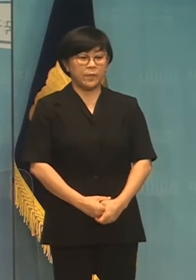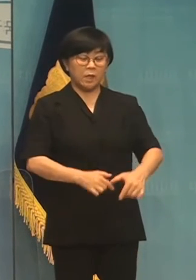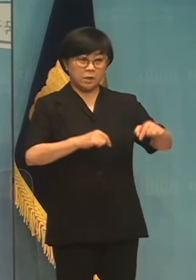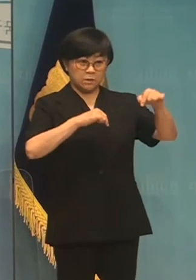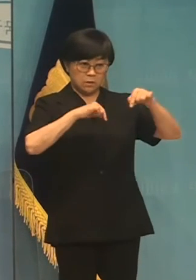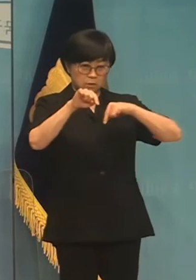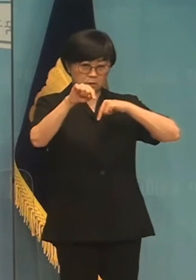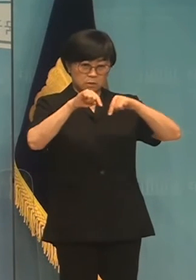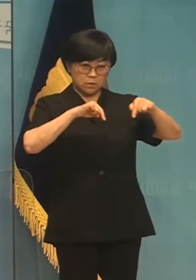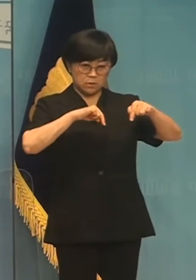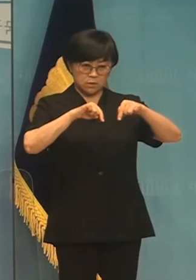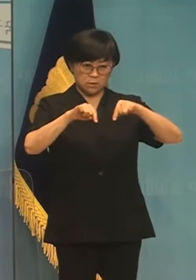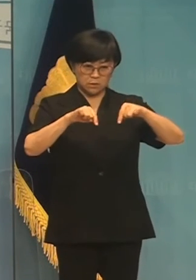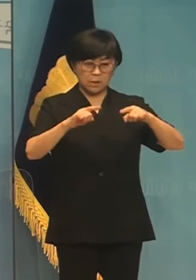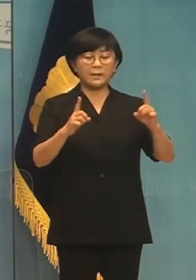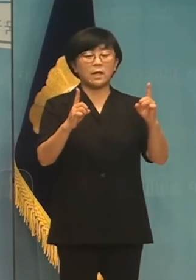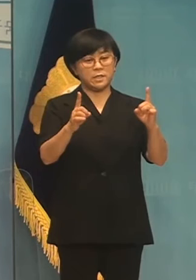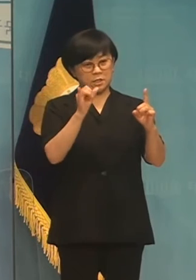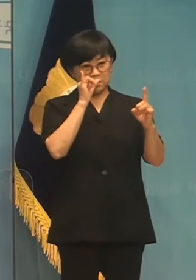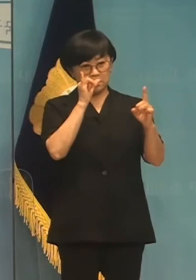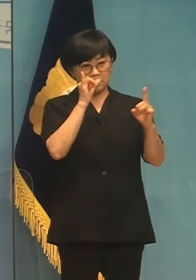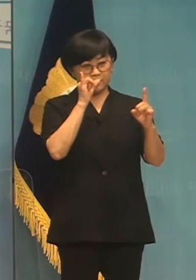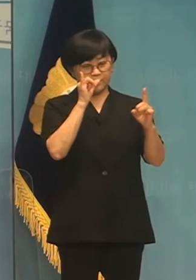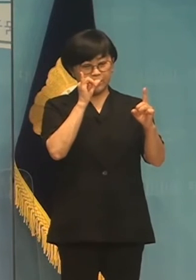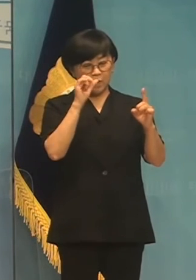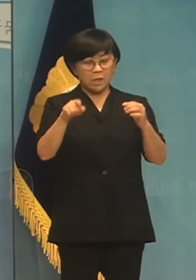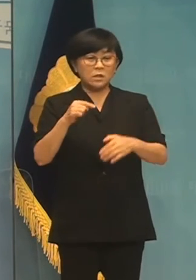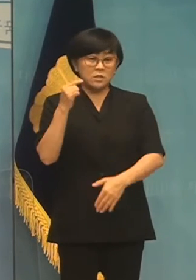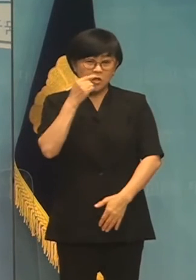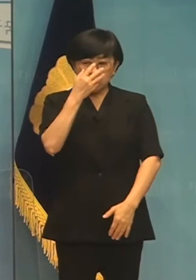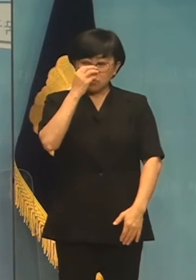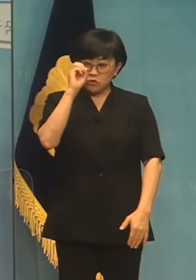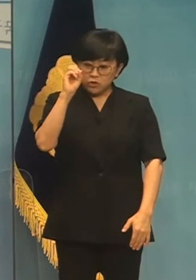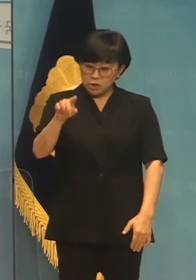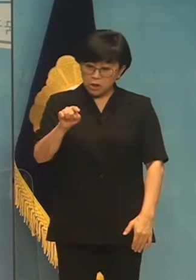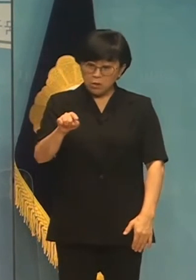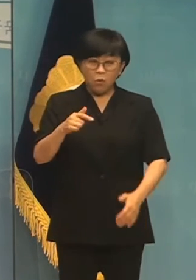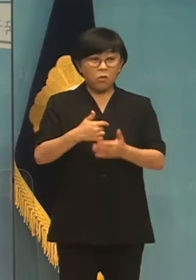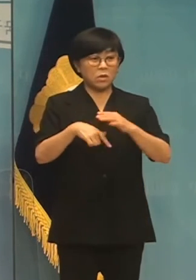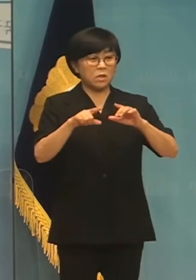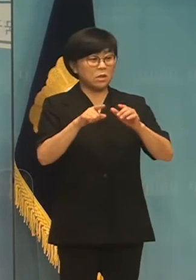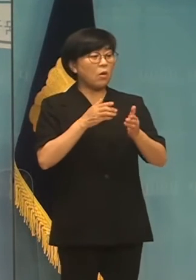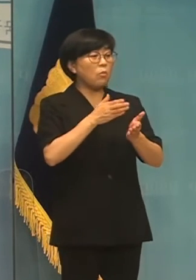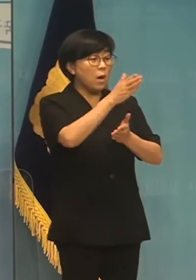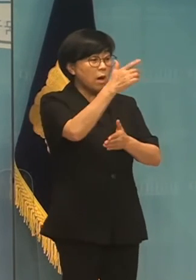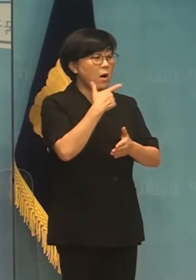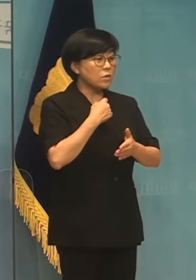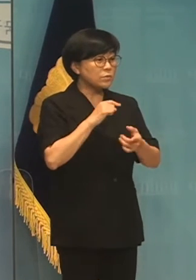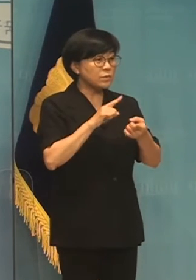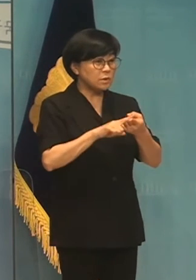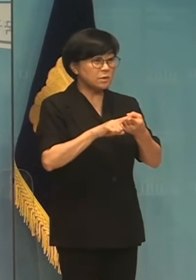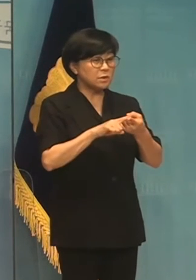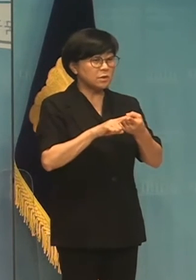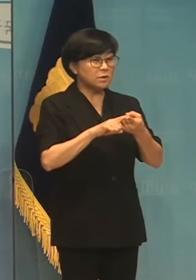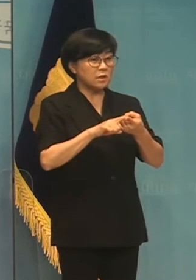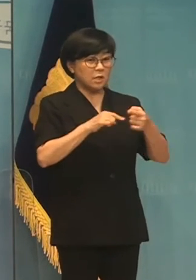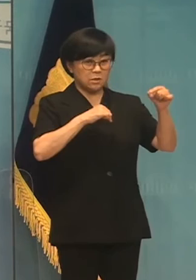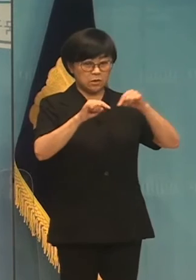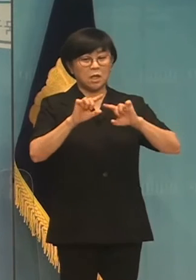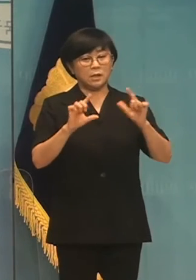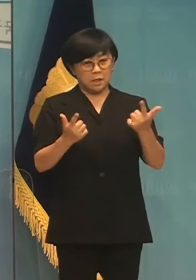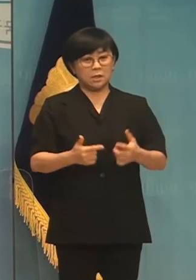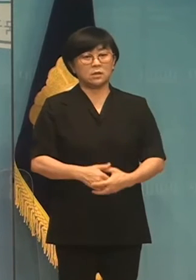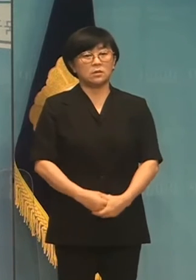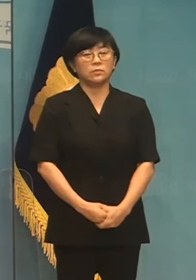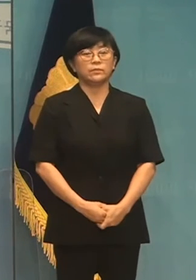정치에는 상대가 있습니다. 상대는 철저히 무시하고 일방위하고 싶은 것만 하는 것이 정치가